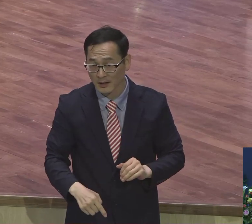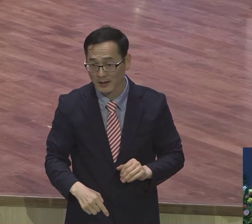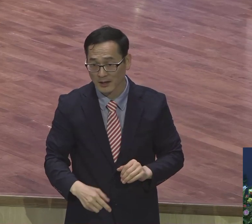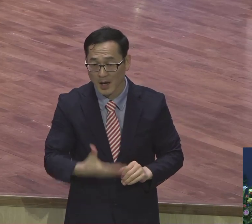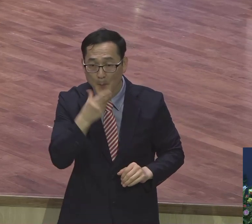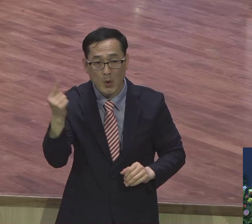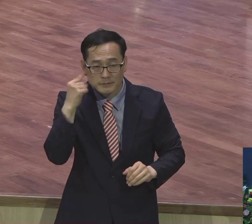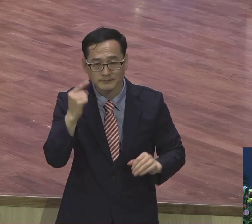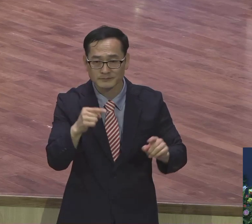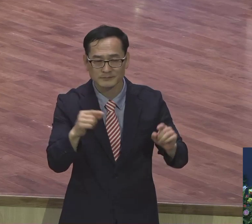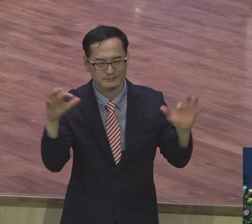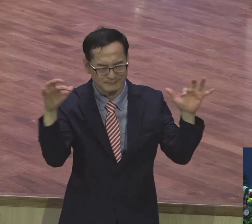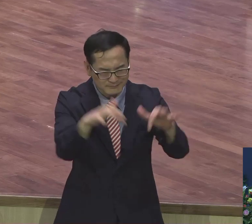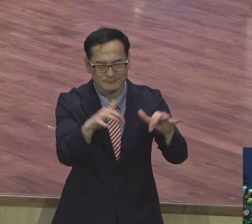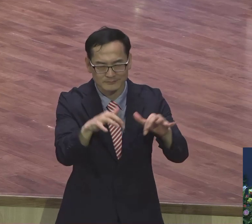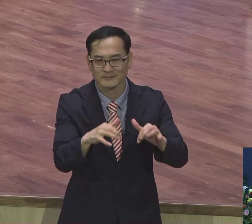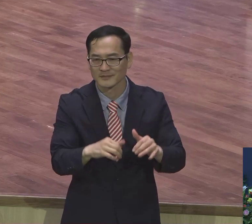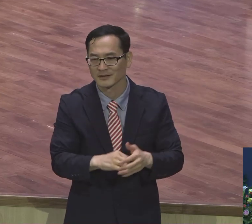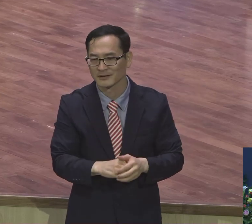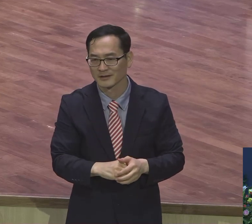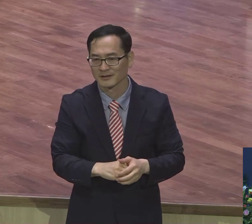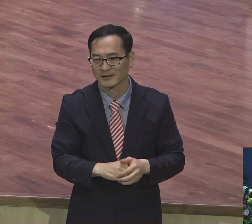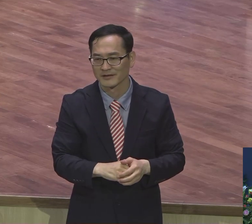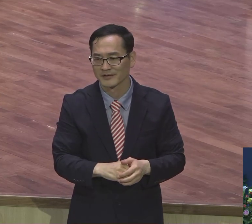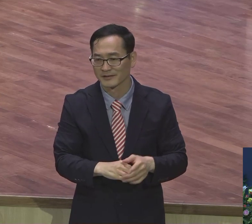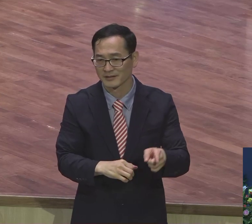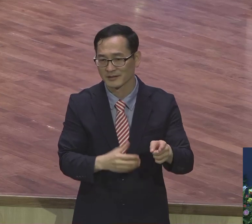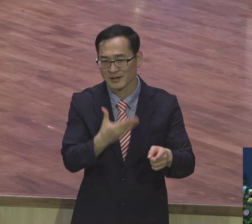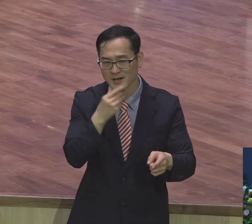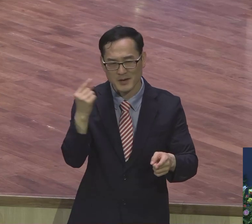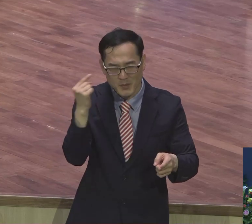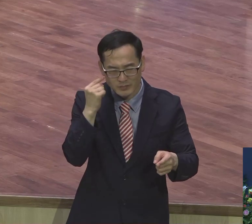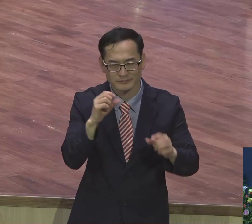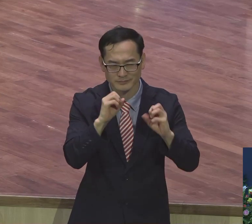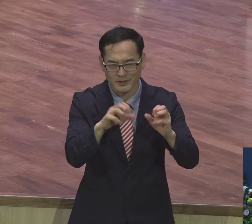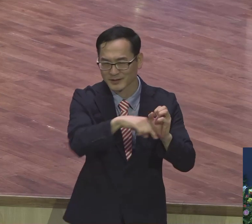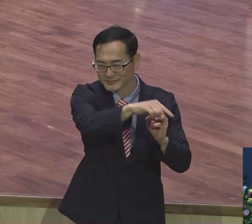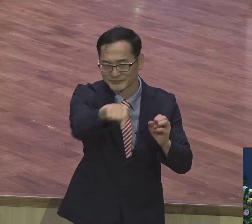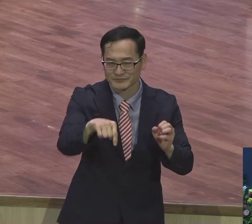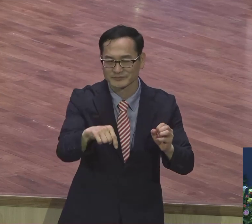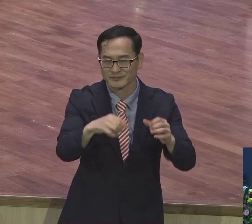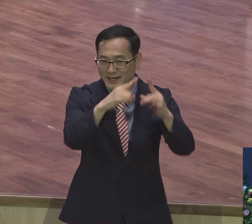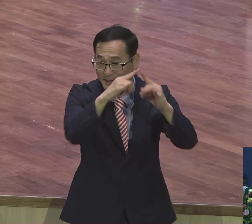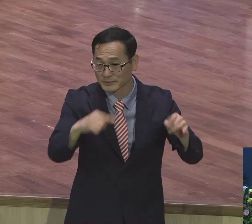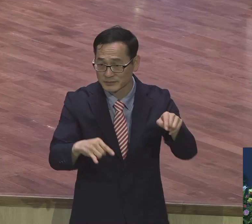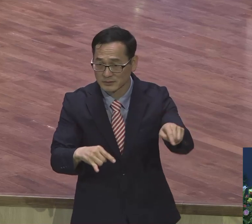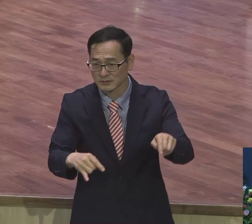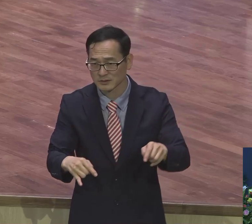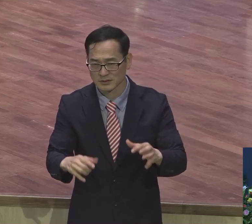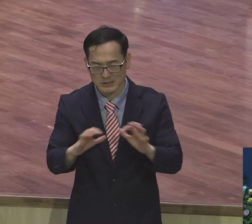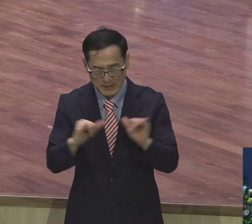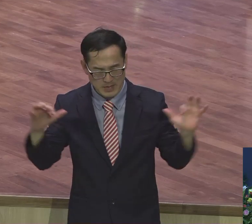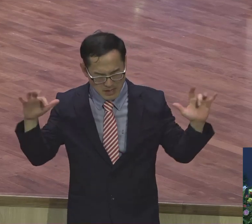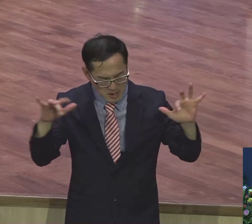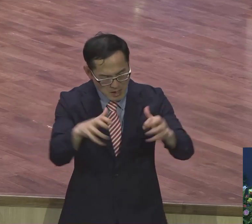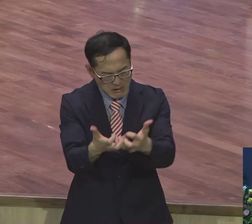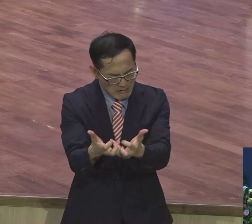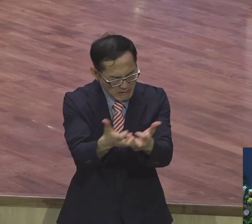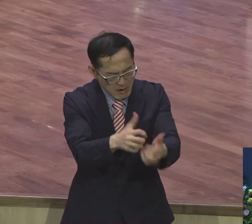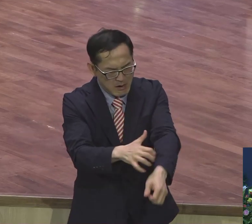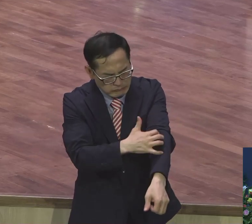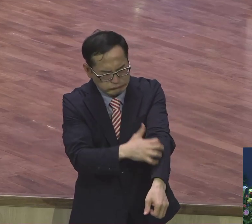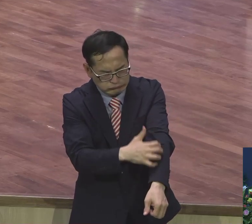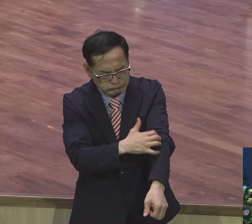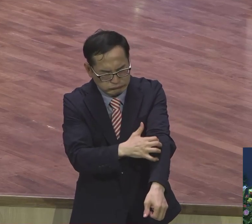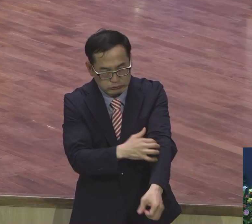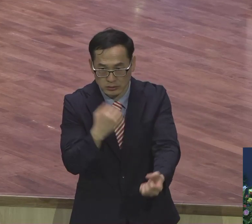세계에서 온다. 미쳤습니까. 얼마나 환경 사람이 많다 보니 불편한 게 한두 가지 아닌데 그 오는 그